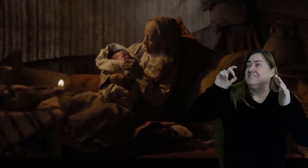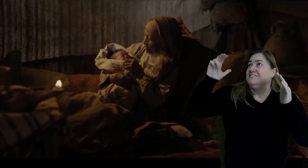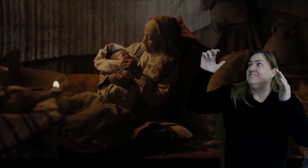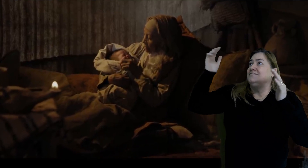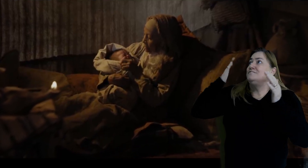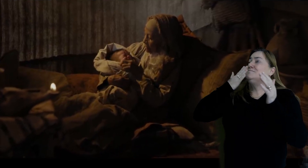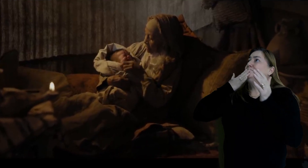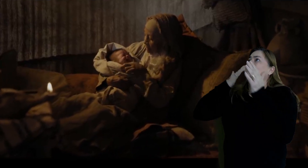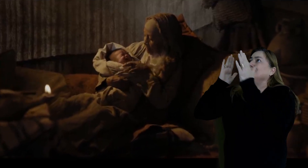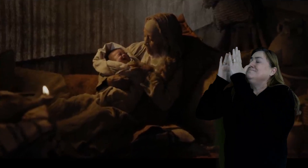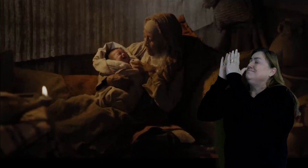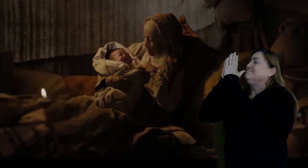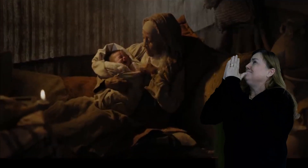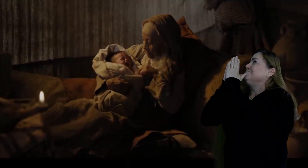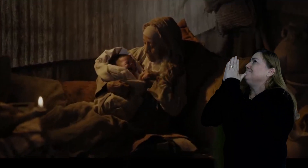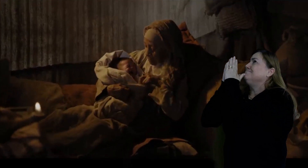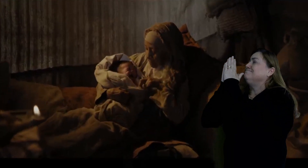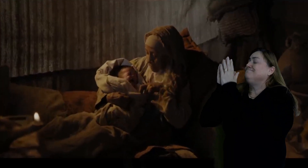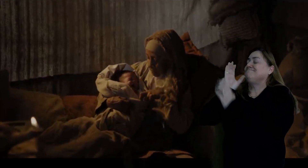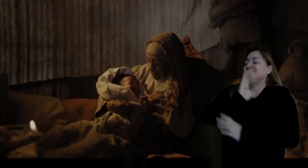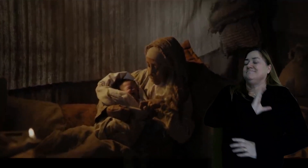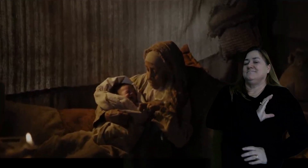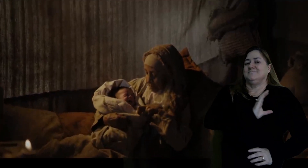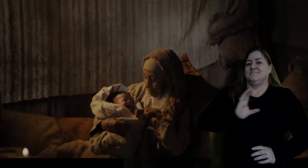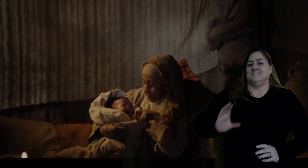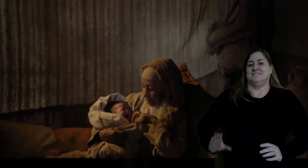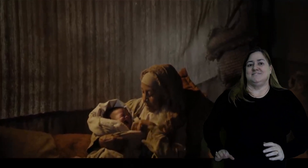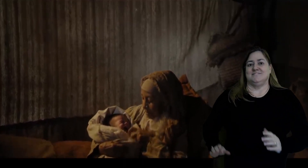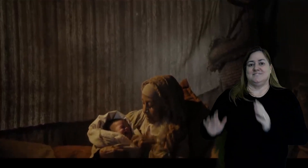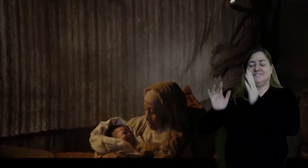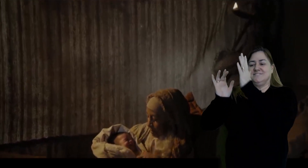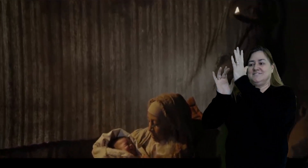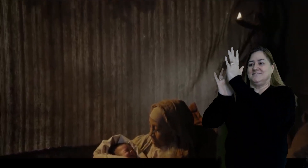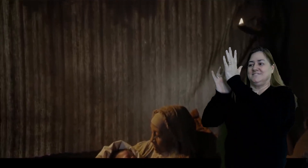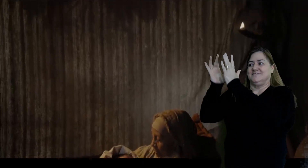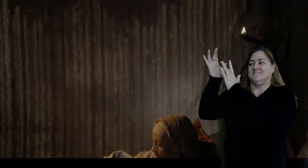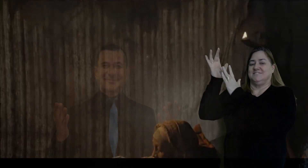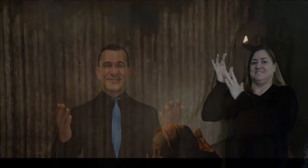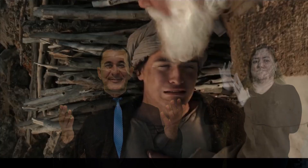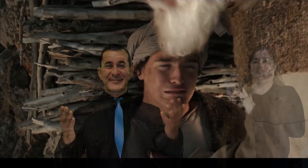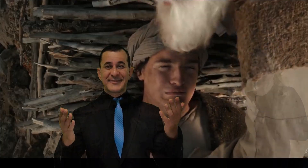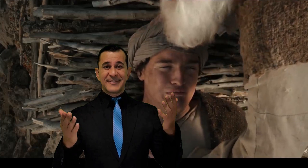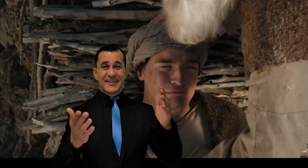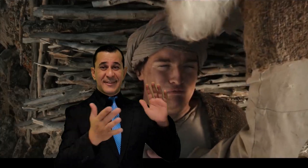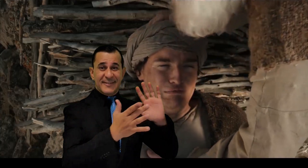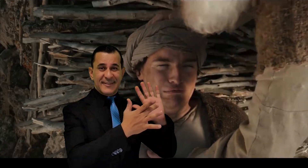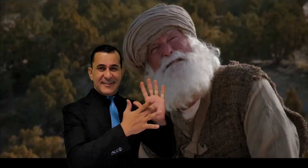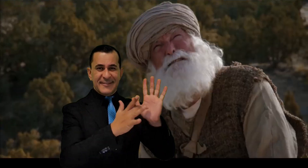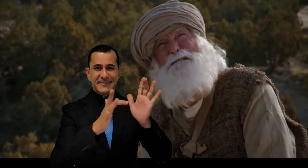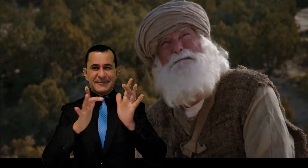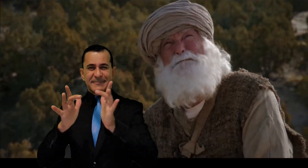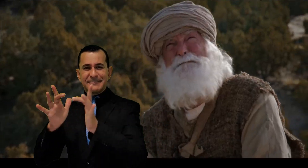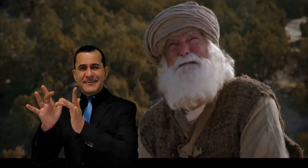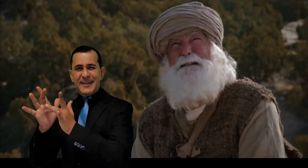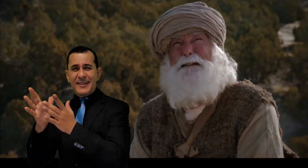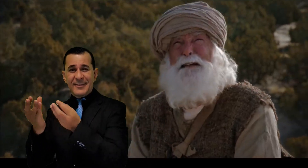Recorriam a Cristo Jesus Que ele estava